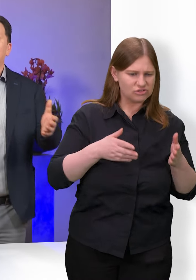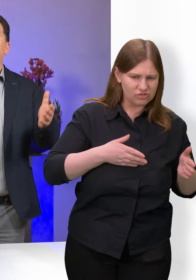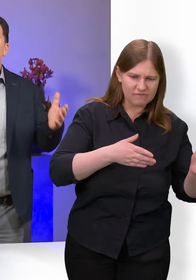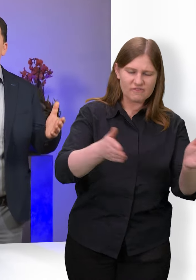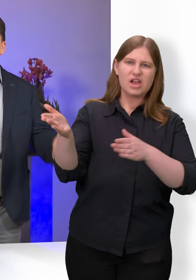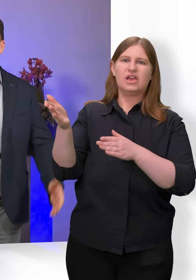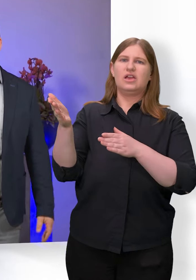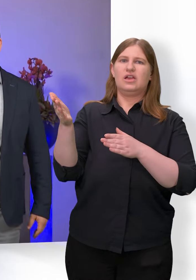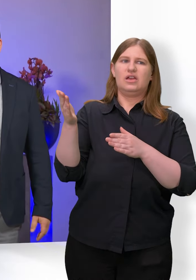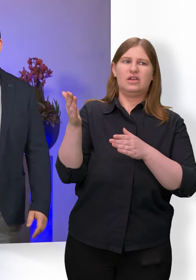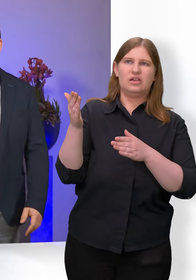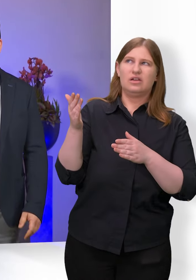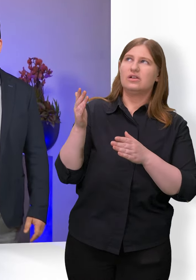Wie gut, dass er mich bewahrt hat.